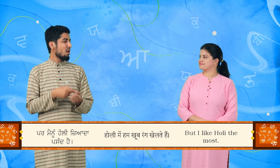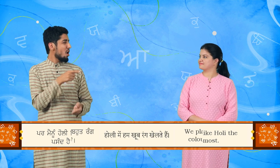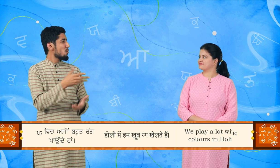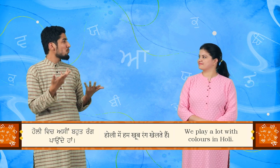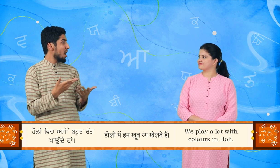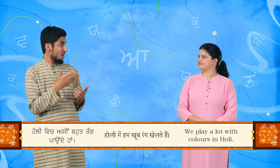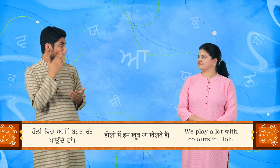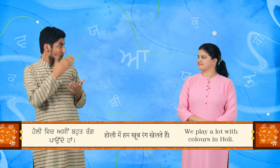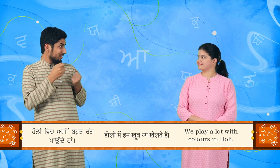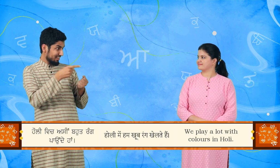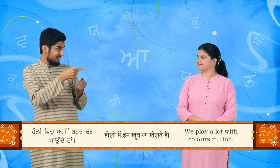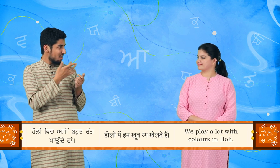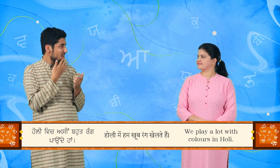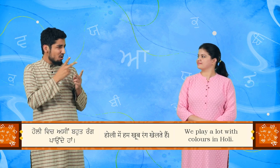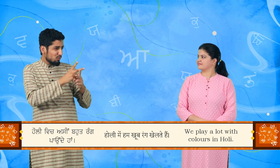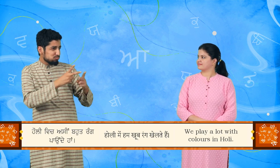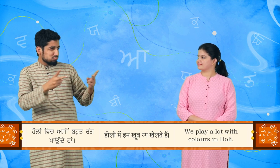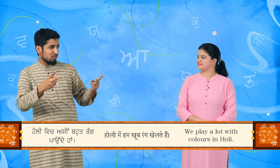होली विच अशी बहुत रंग पहुंदे हैं.